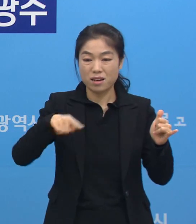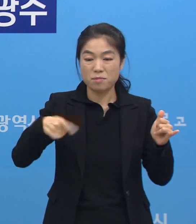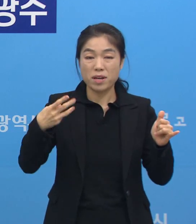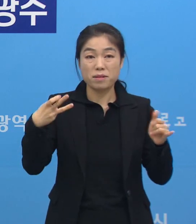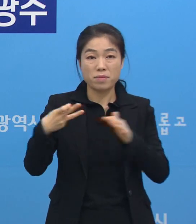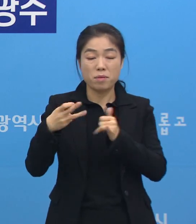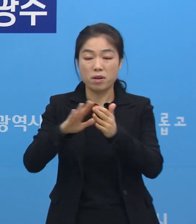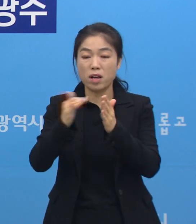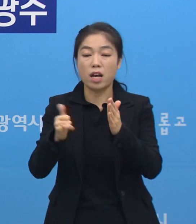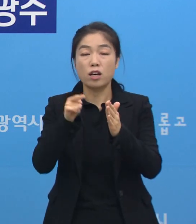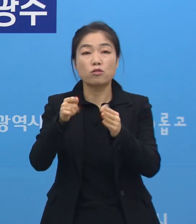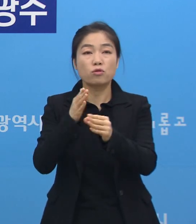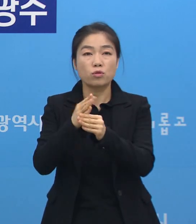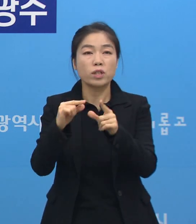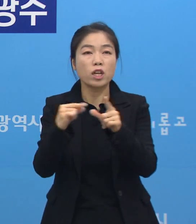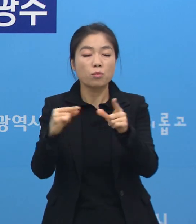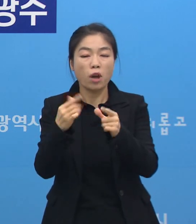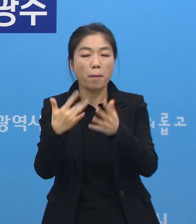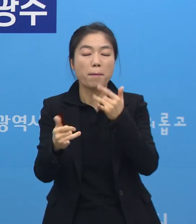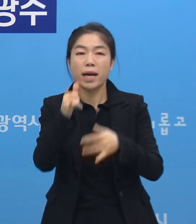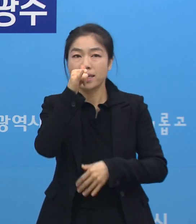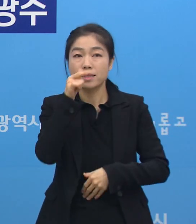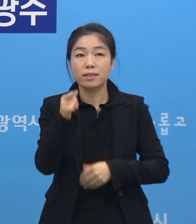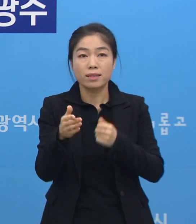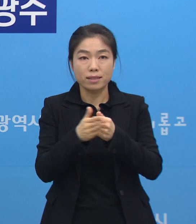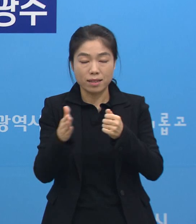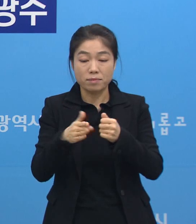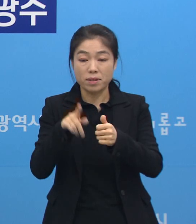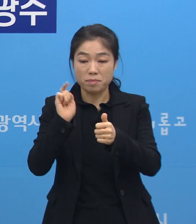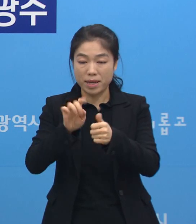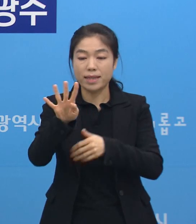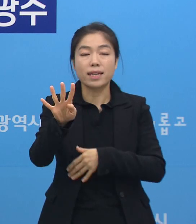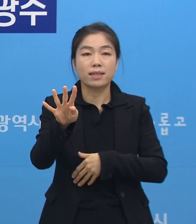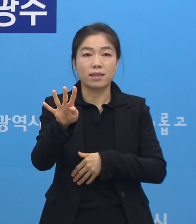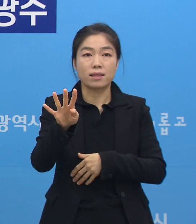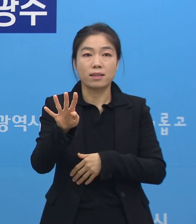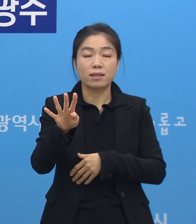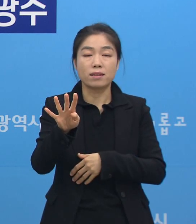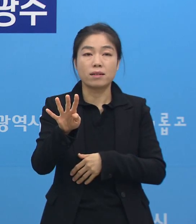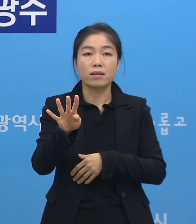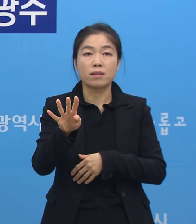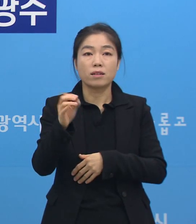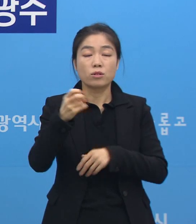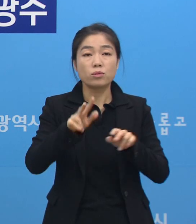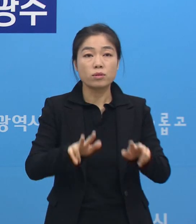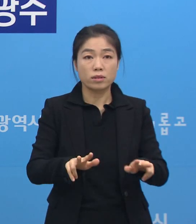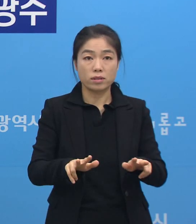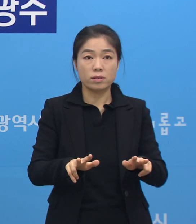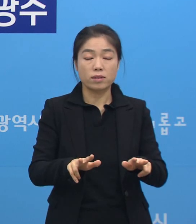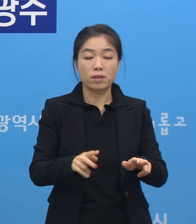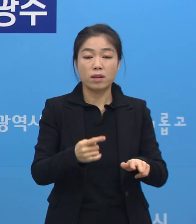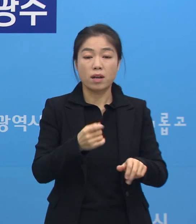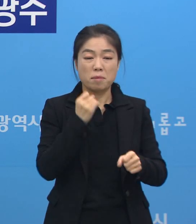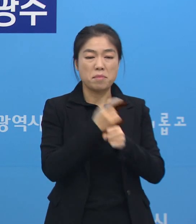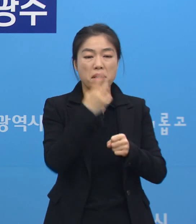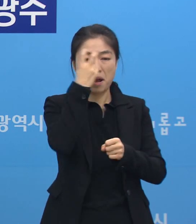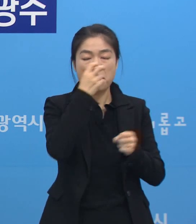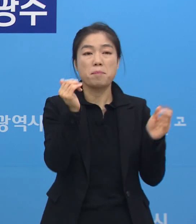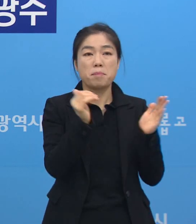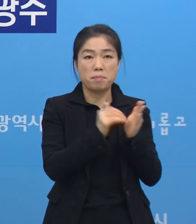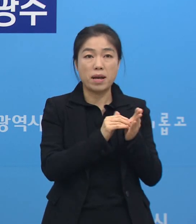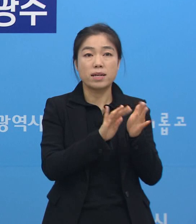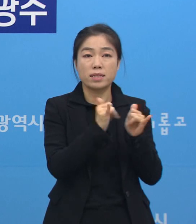가족 중에 일부 명단이 누락된 사람이 있어서 양성은 4명이 되겠습니다. 그리고 현재 기검사를 받은 사람